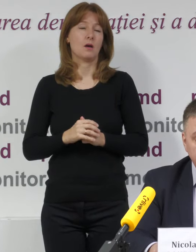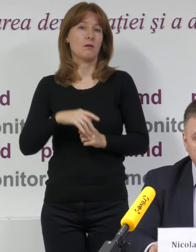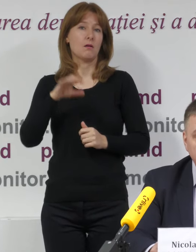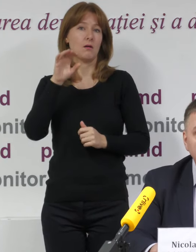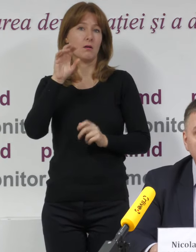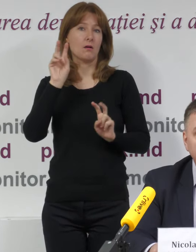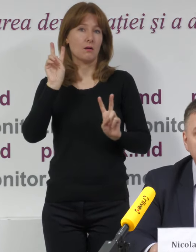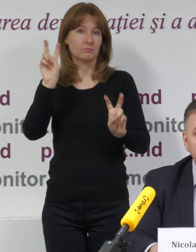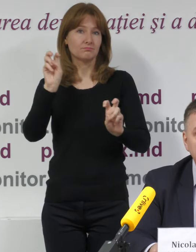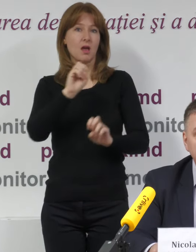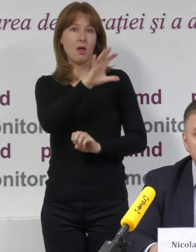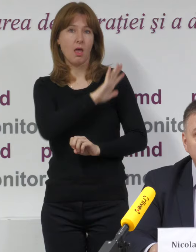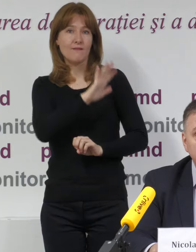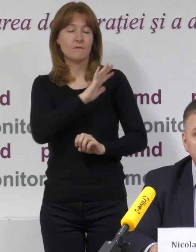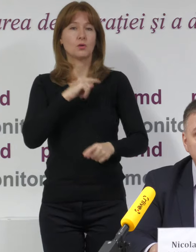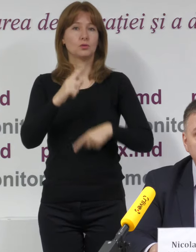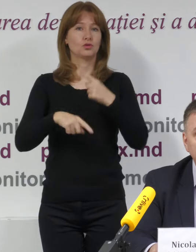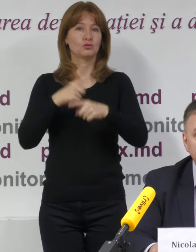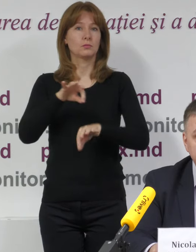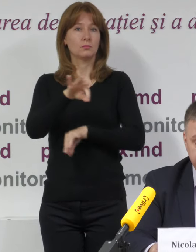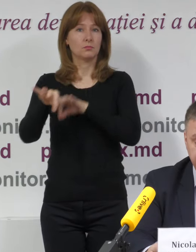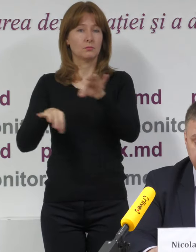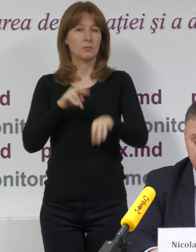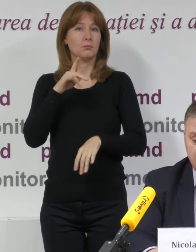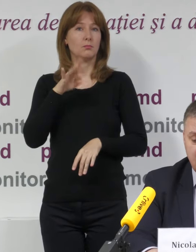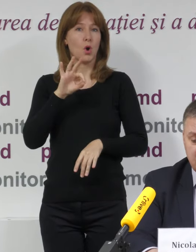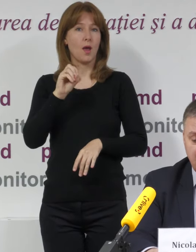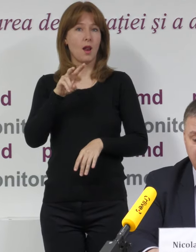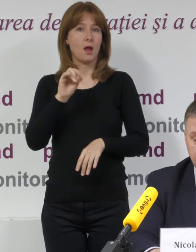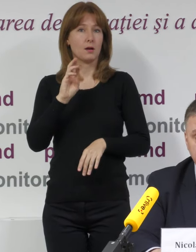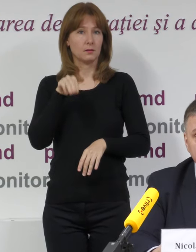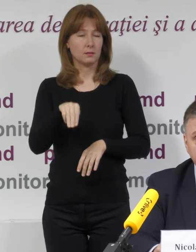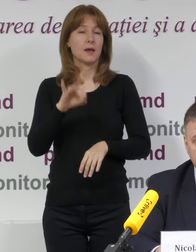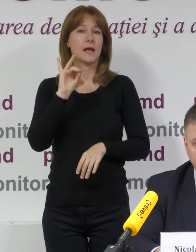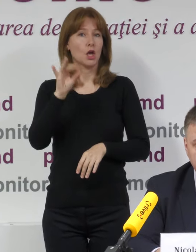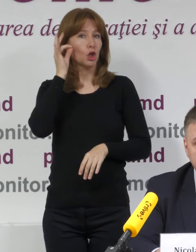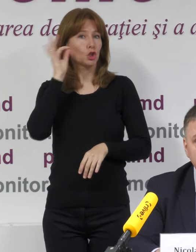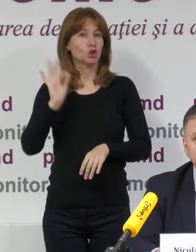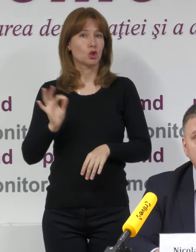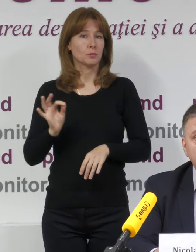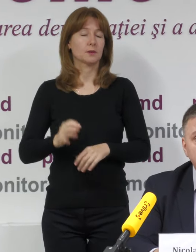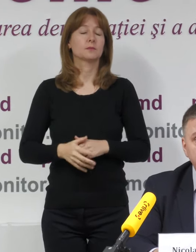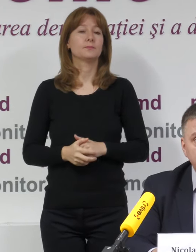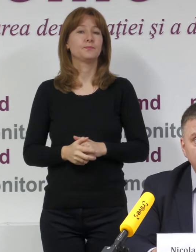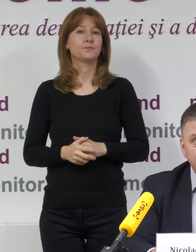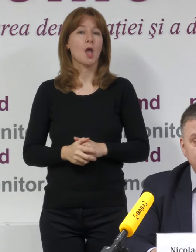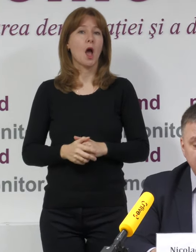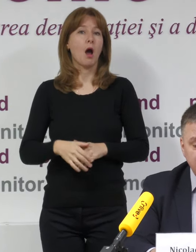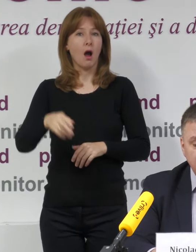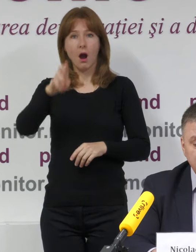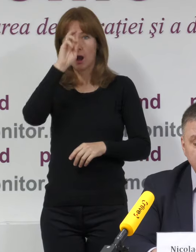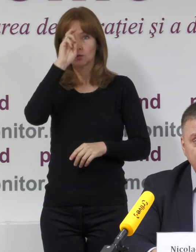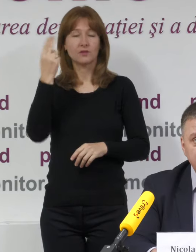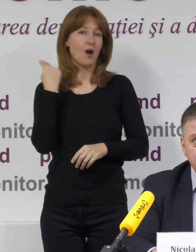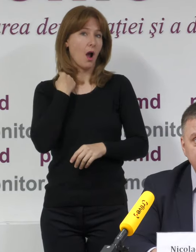Uniunea Europeană prin intermediul proiectului pro-elect și a German Marshall Fund, Guvernul Marei